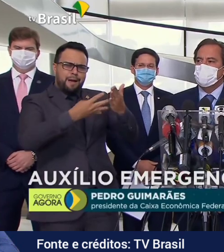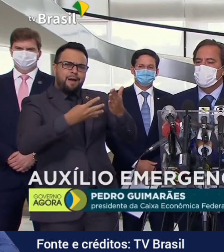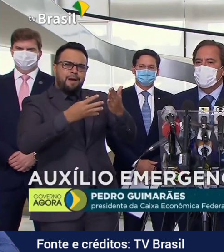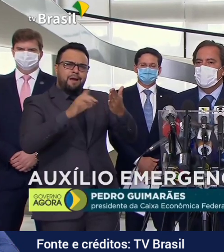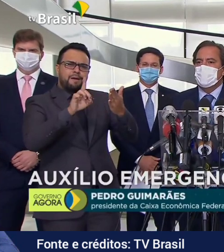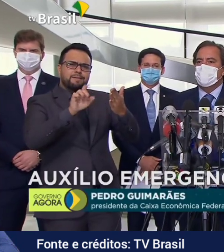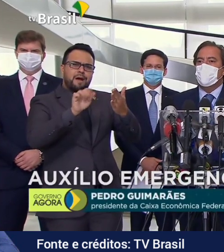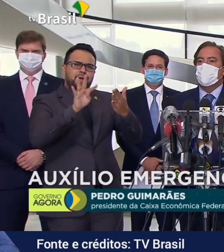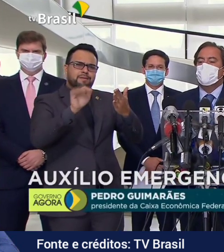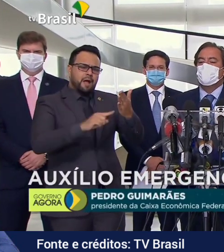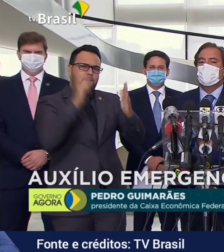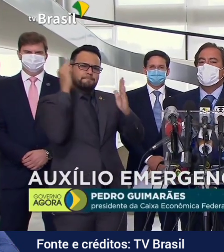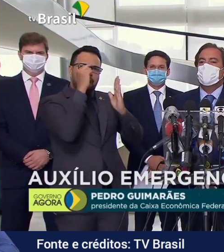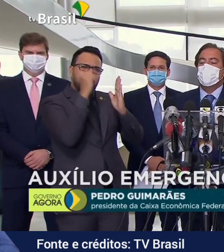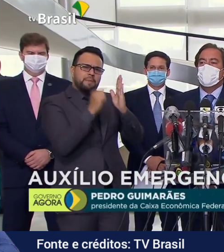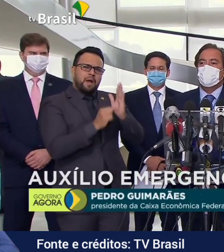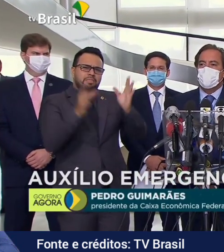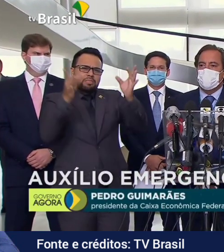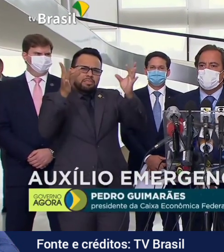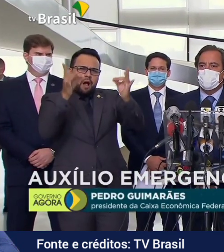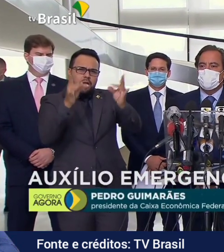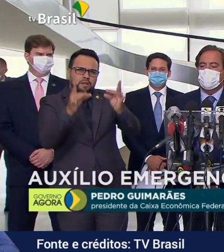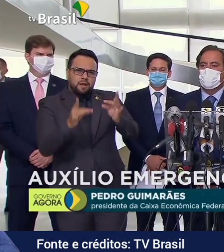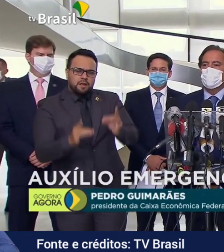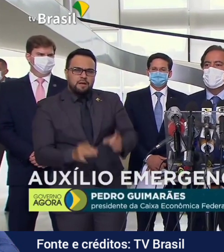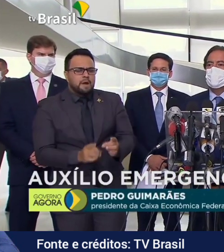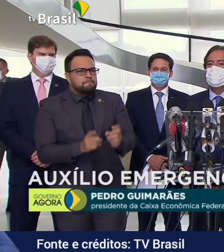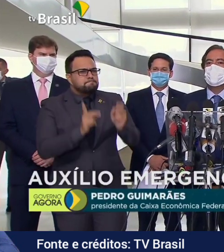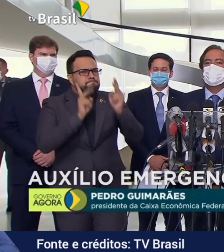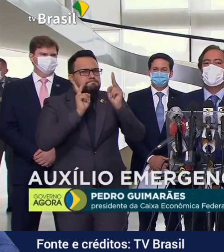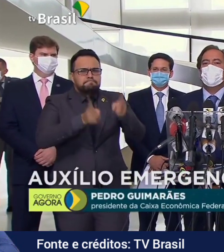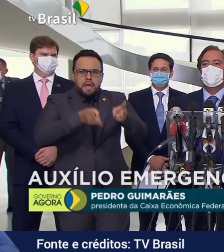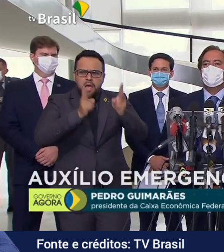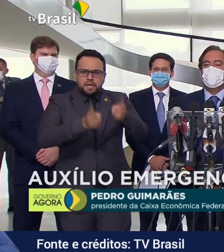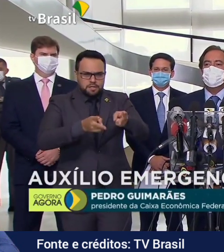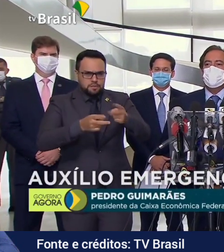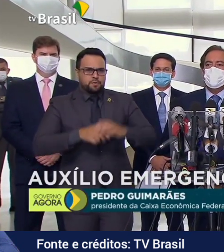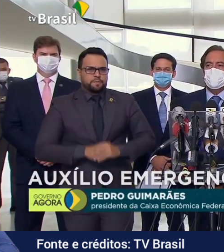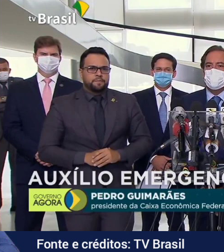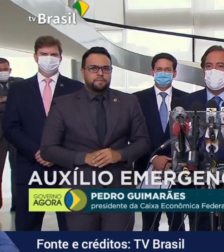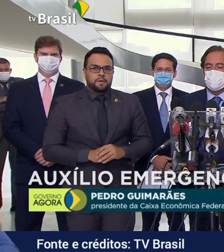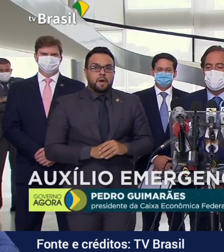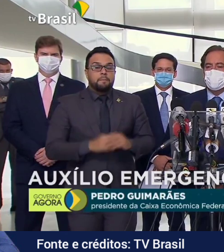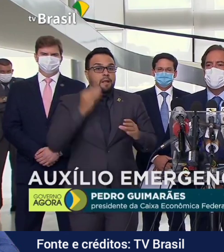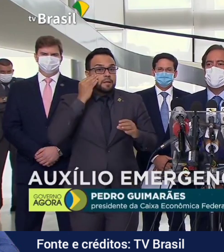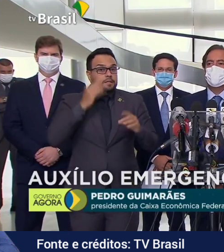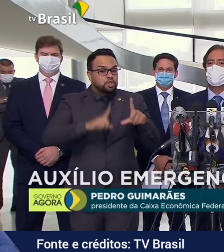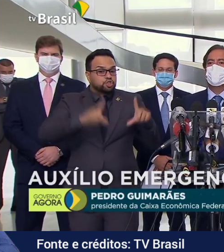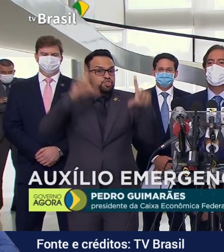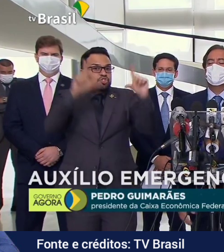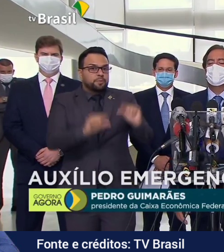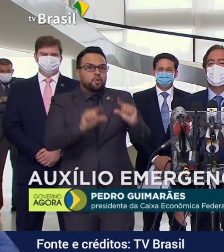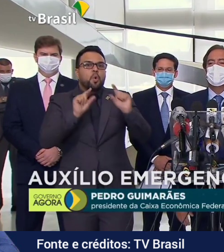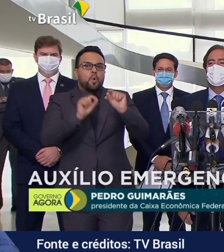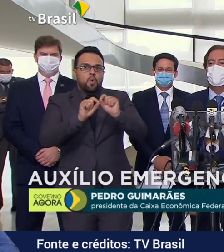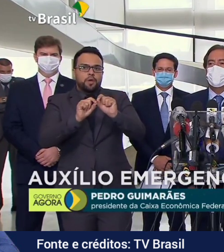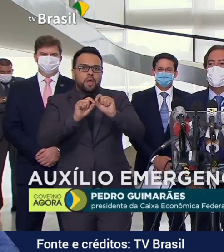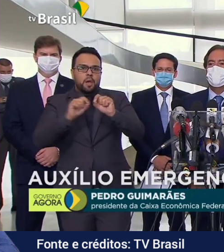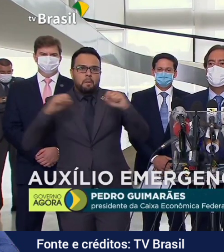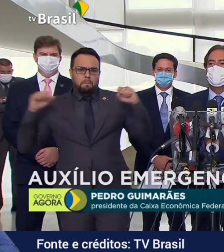detalhamento. Faremos no mesmo racional, exatamente para minimizar as aglomerações,